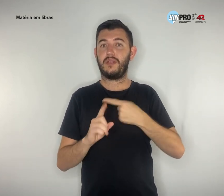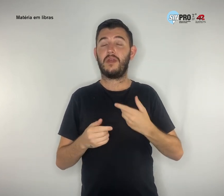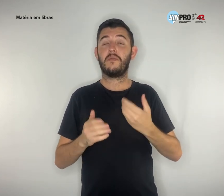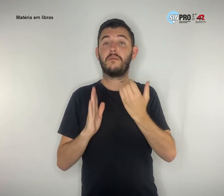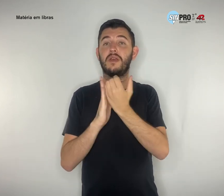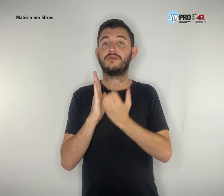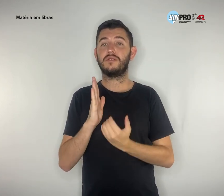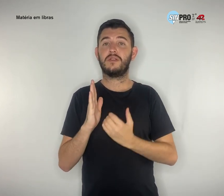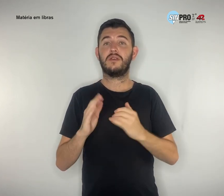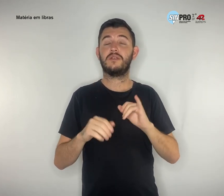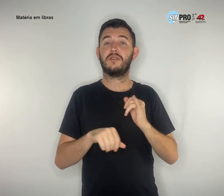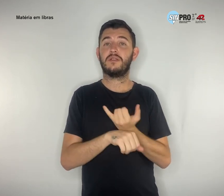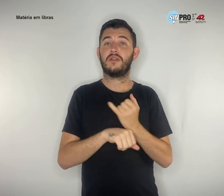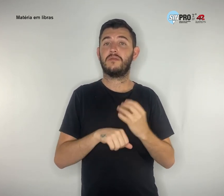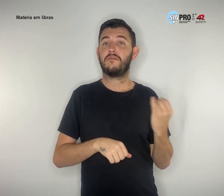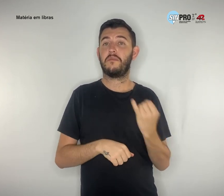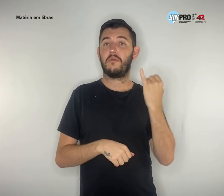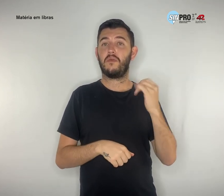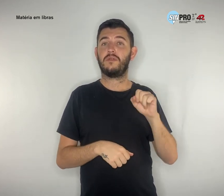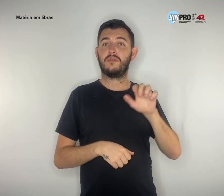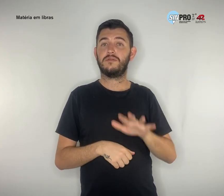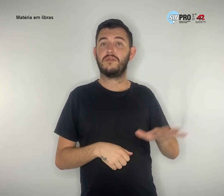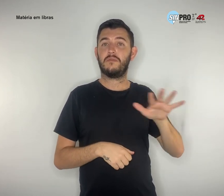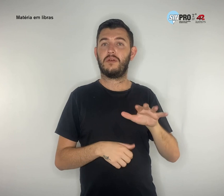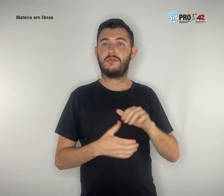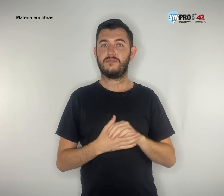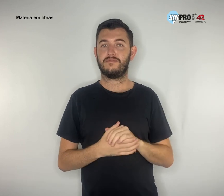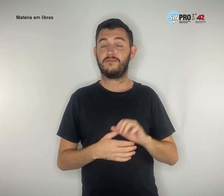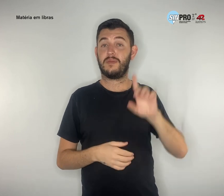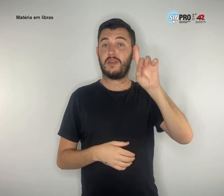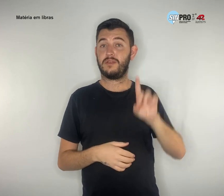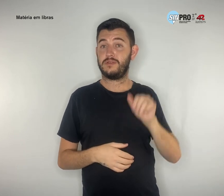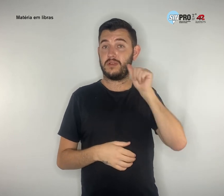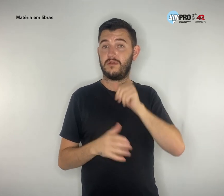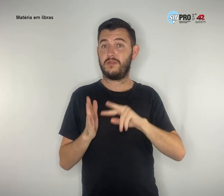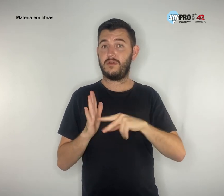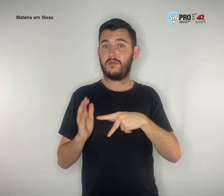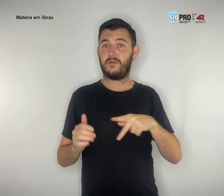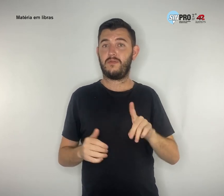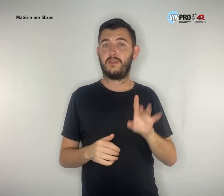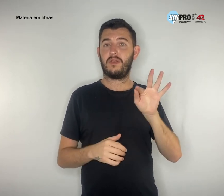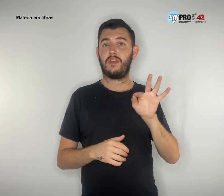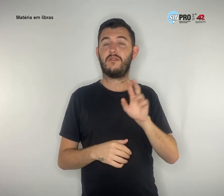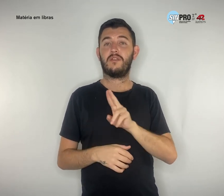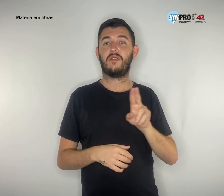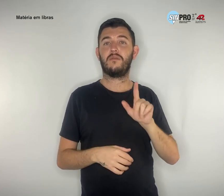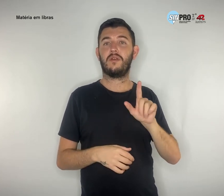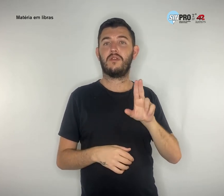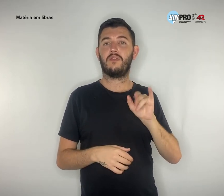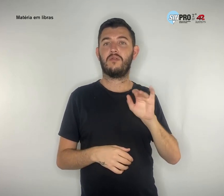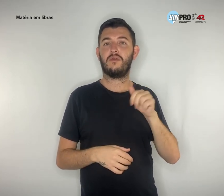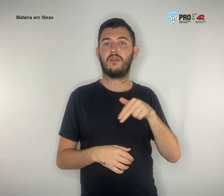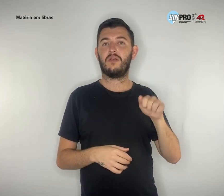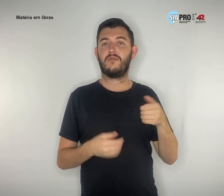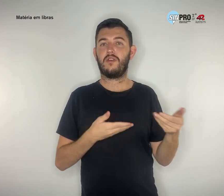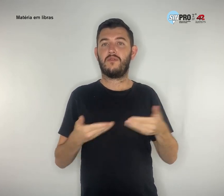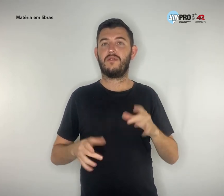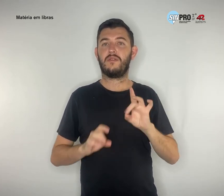A diretora do Simpro, Luciana Custódio, foi a convidada especial da Rádio Sintel desta sexta